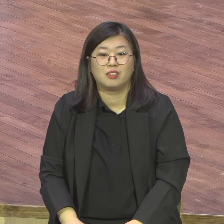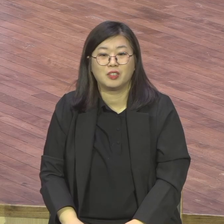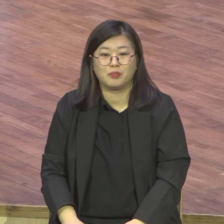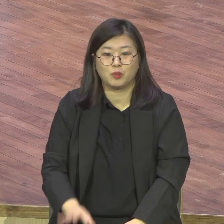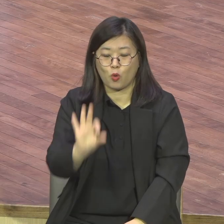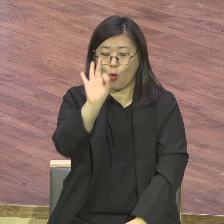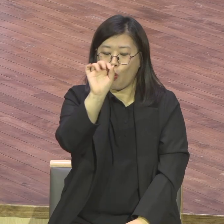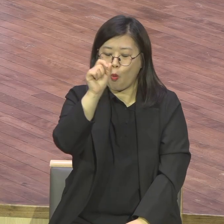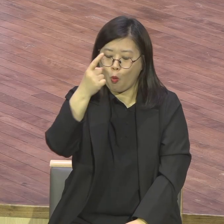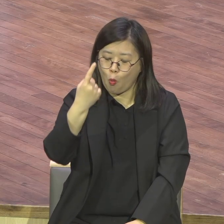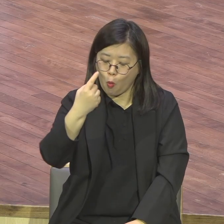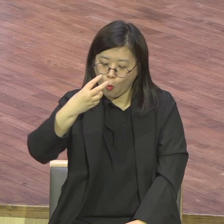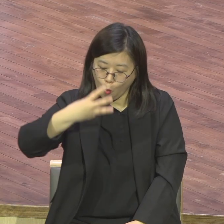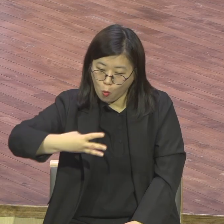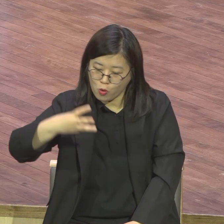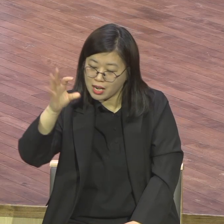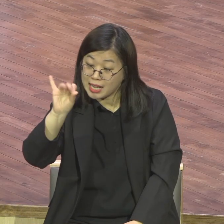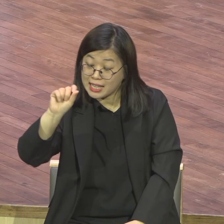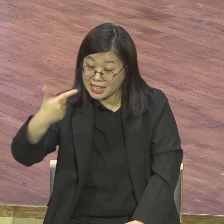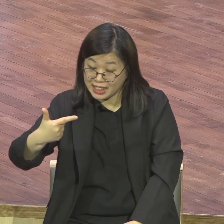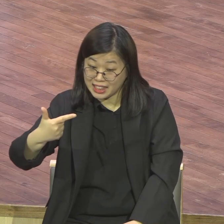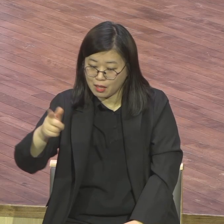올인 여러분 이거 아셔야 돼요.